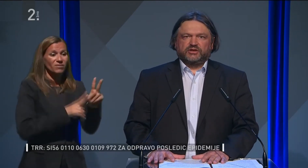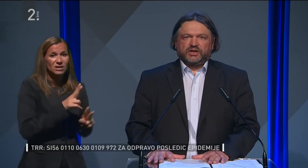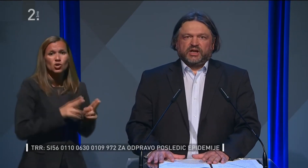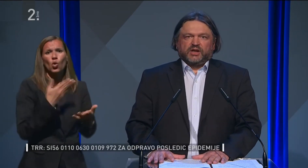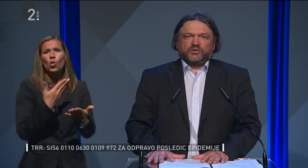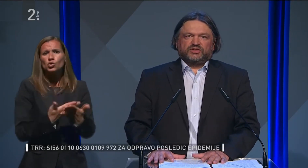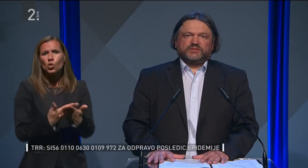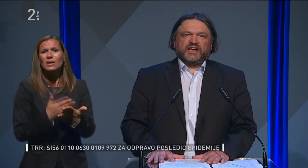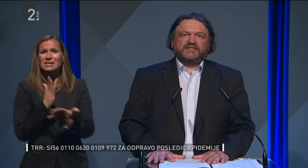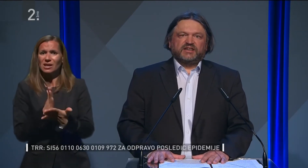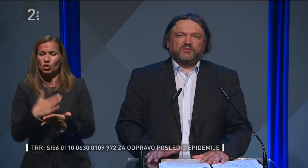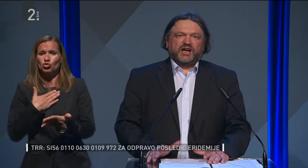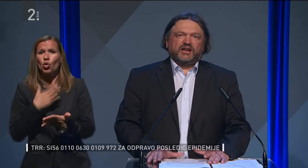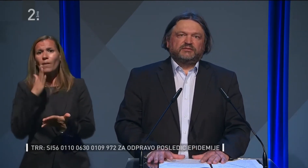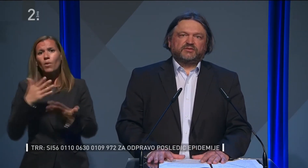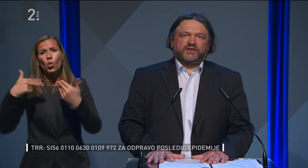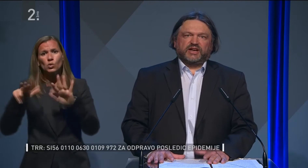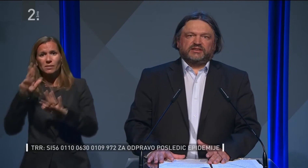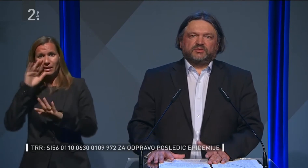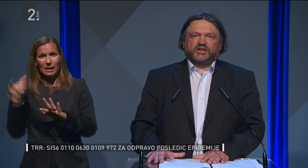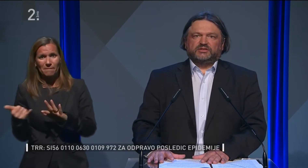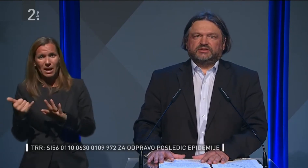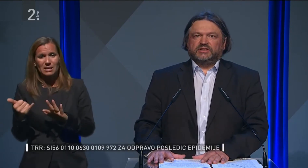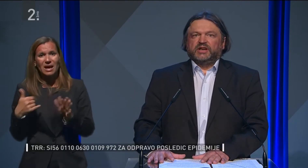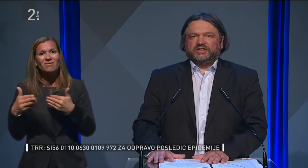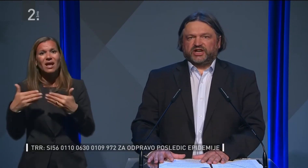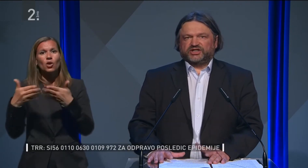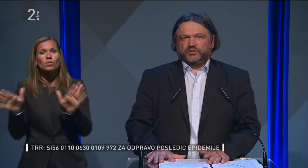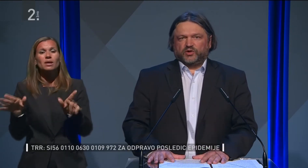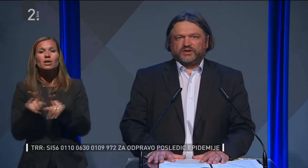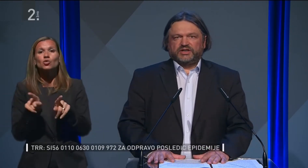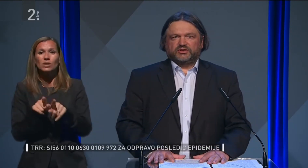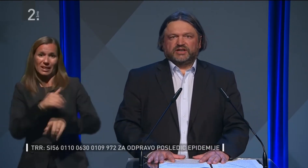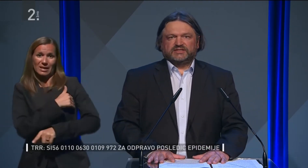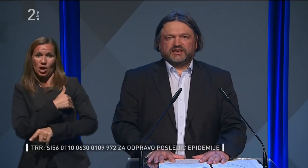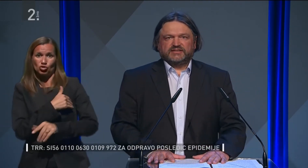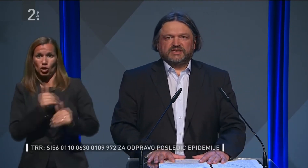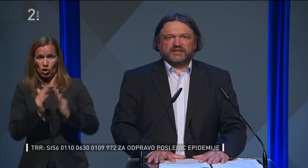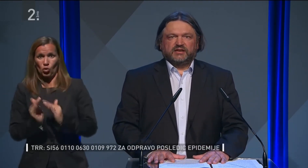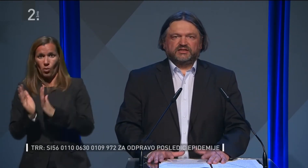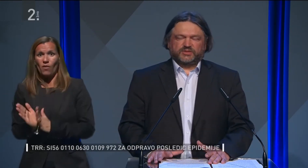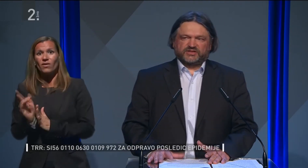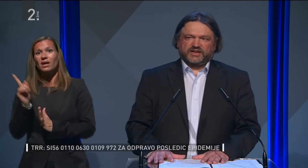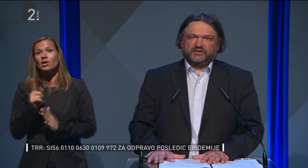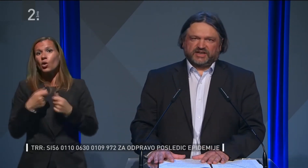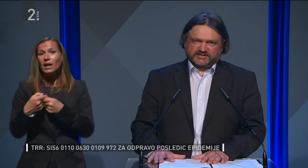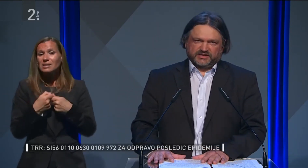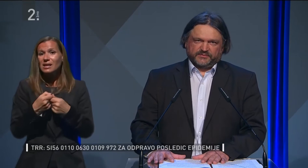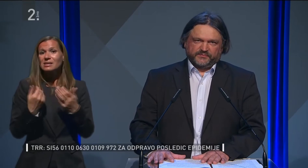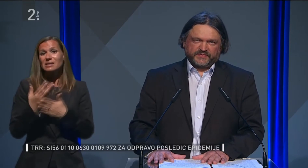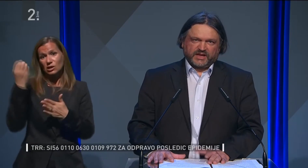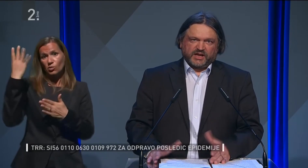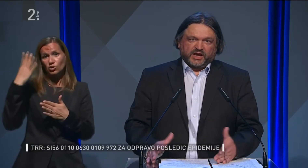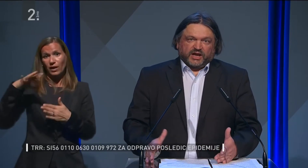srednjih šol, bodo 18. maja svoja vrata odprli tudi djaški domovi in organizacije za izobraževanje v